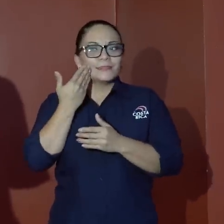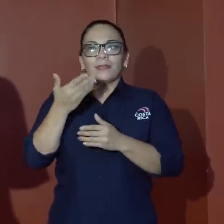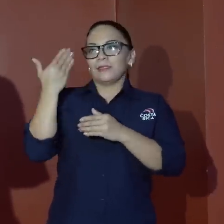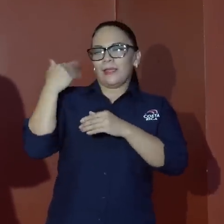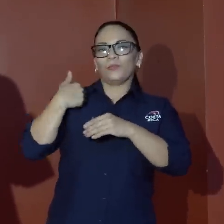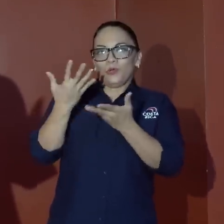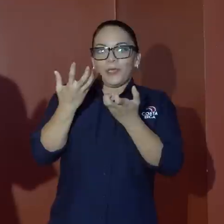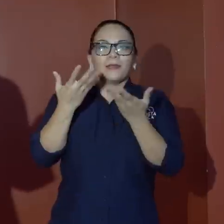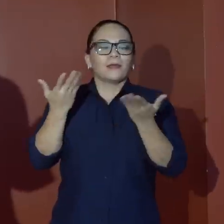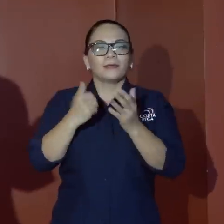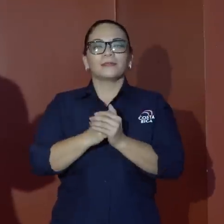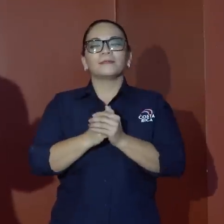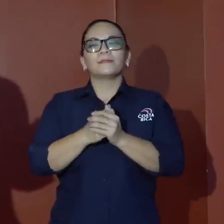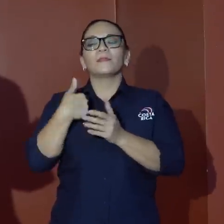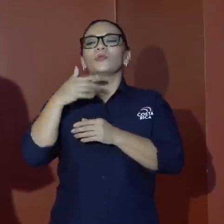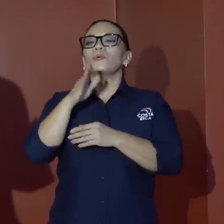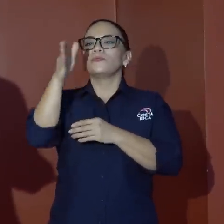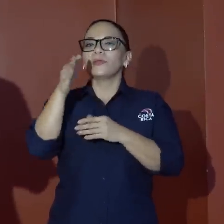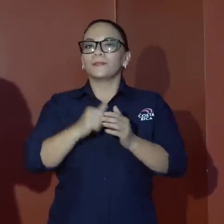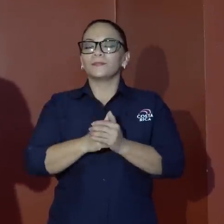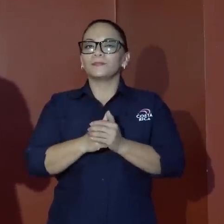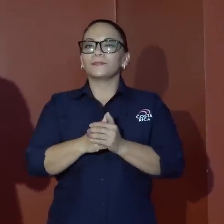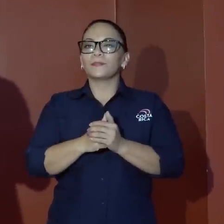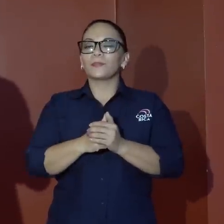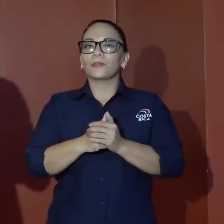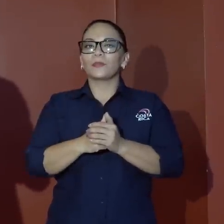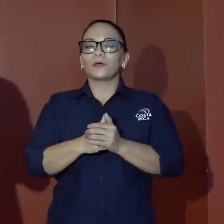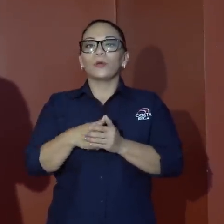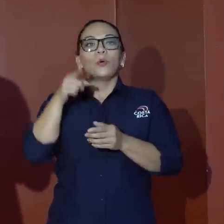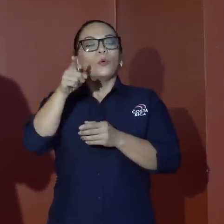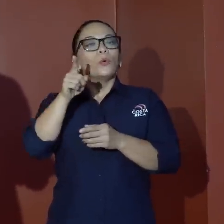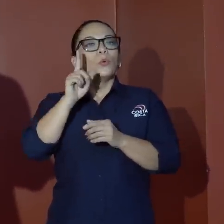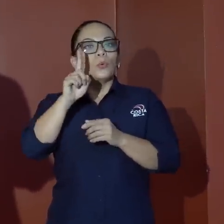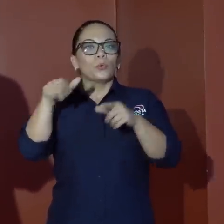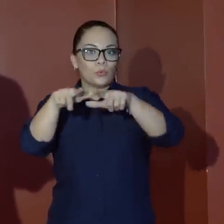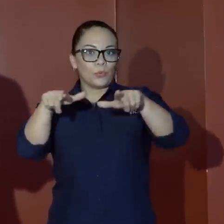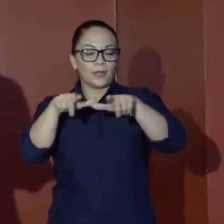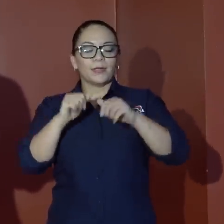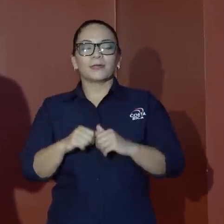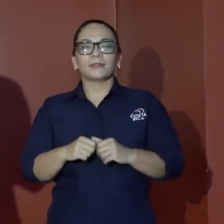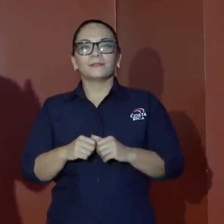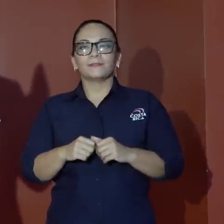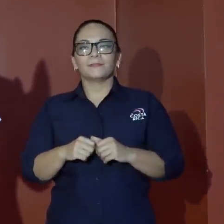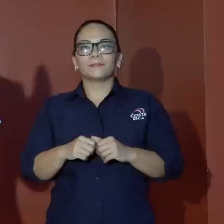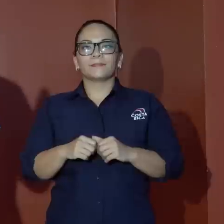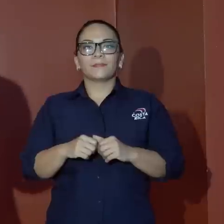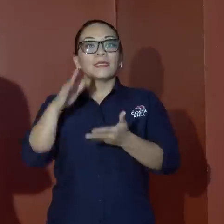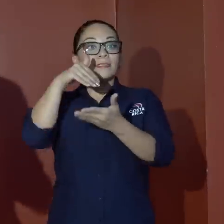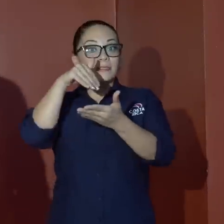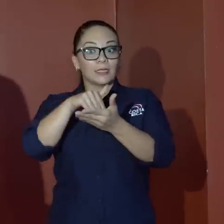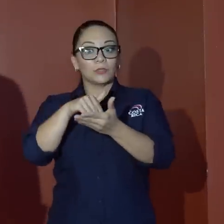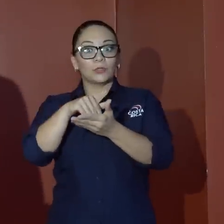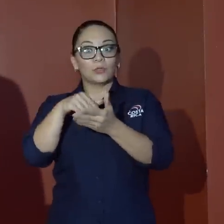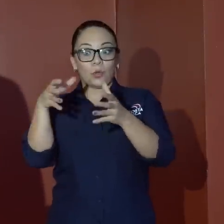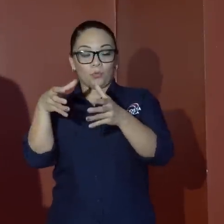tiempo, fui a un centro de detención de jóvenes,